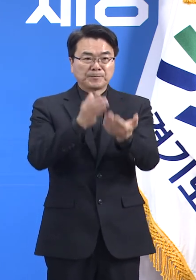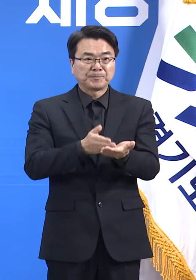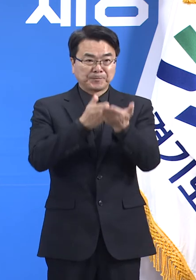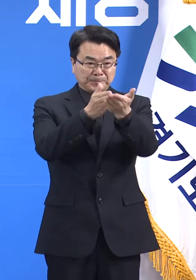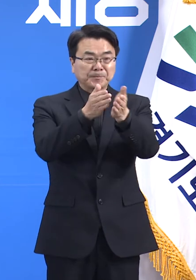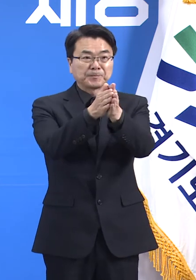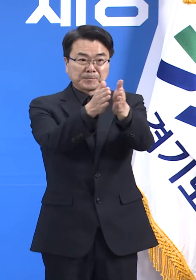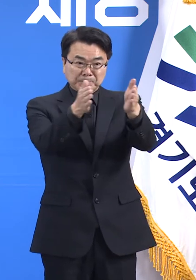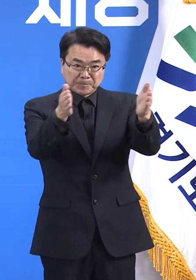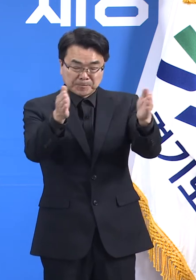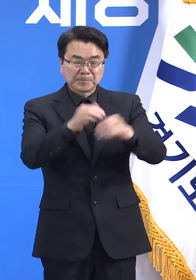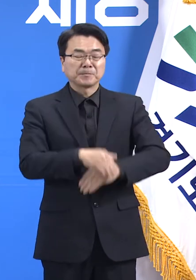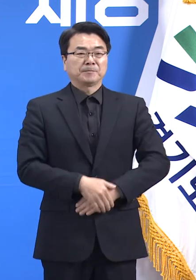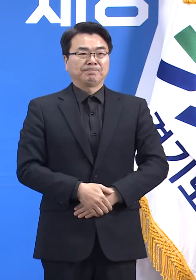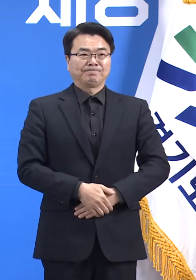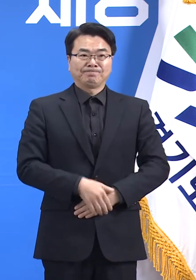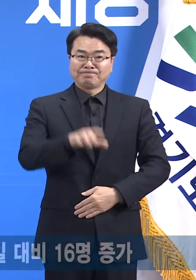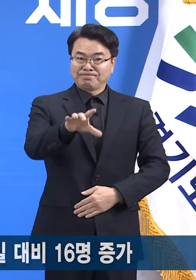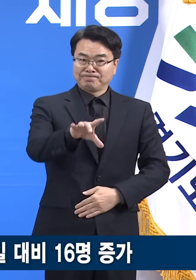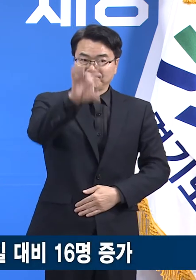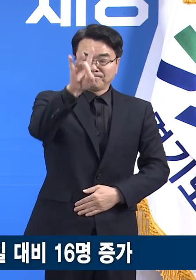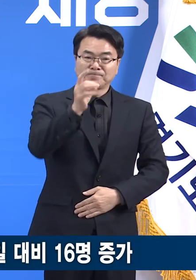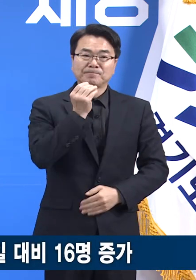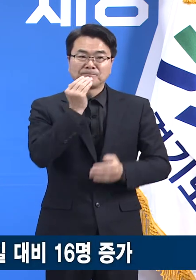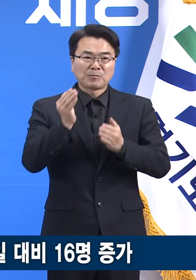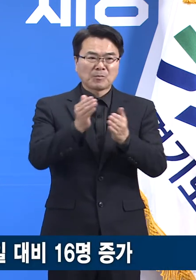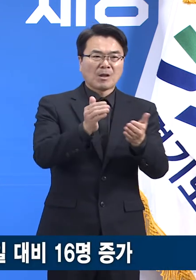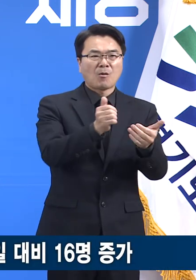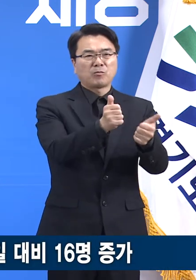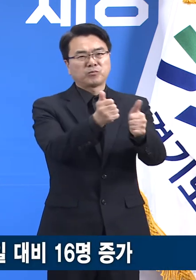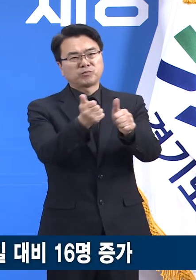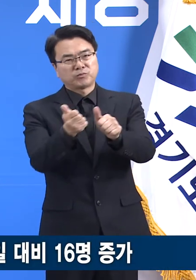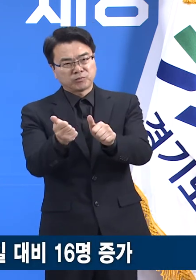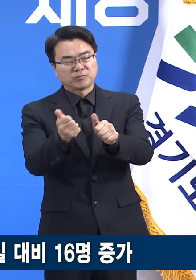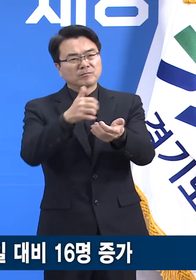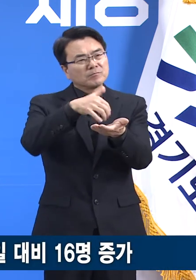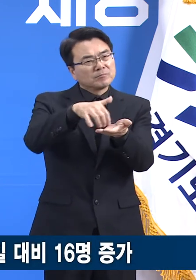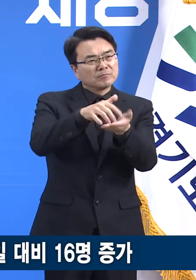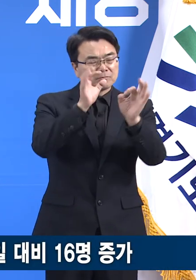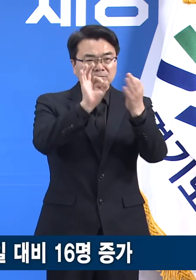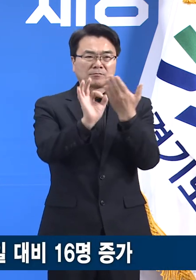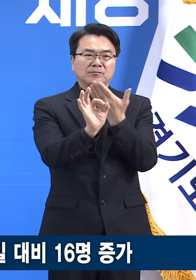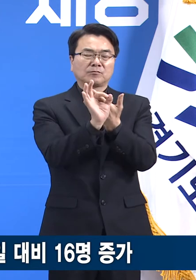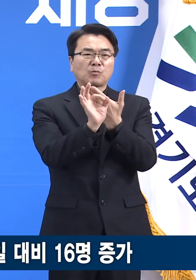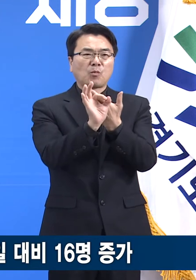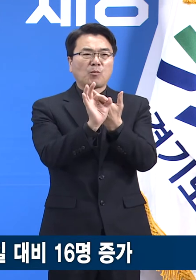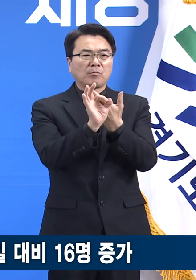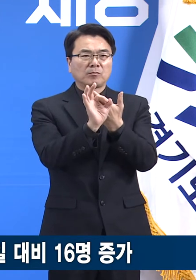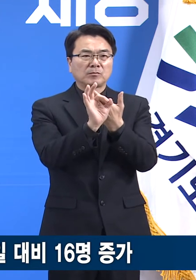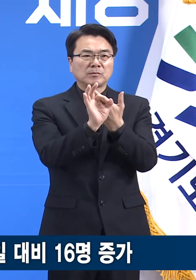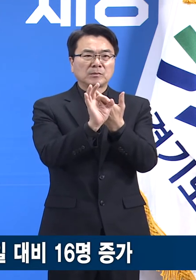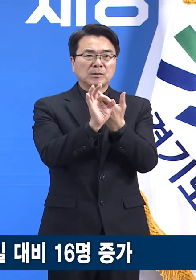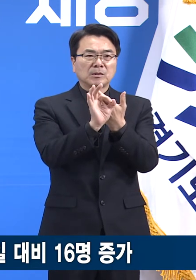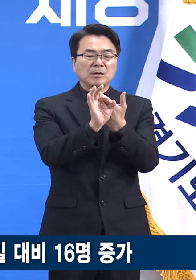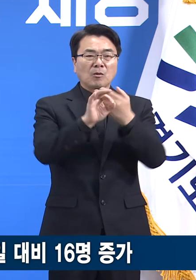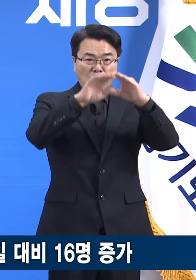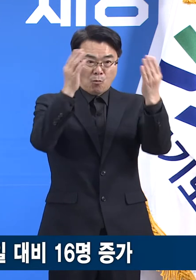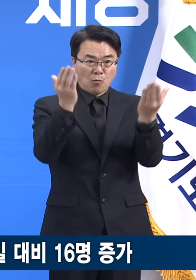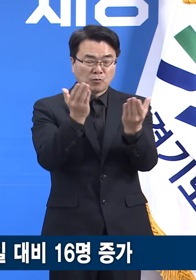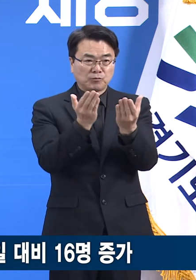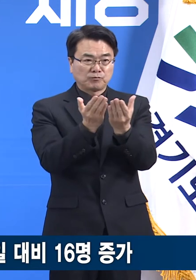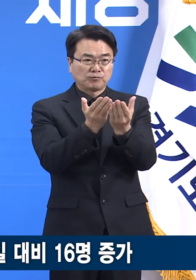시작하겠습니다. 먼저 경기도 사망자 현황입니다. 12월 28일 0시 기준 경기도 사망자 수는